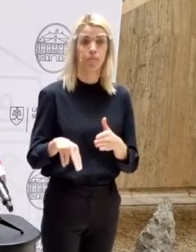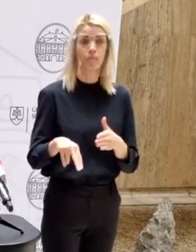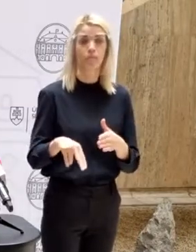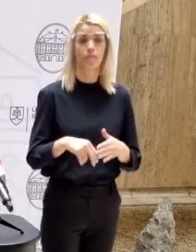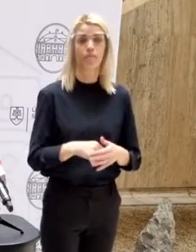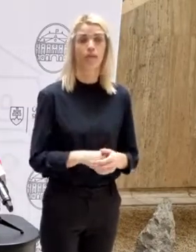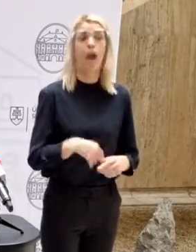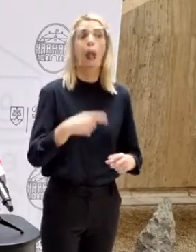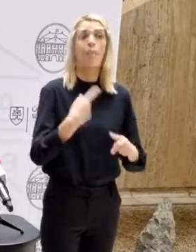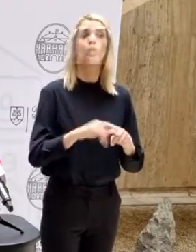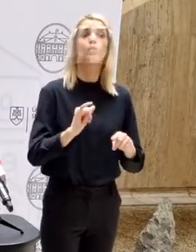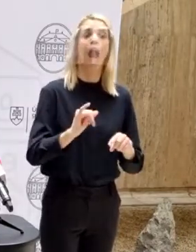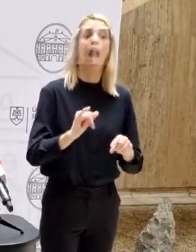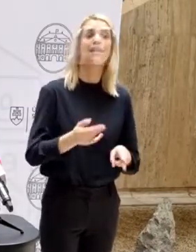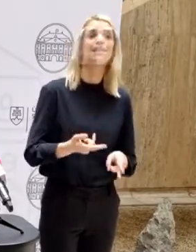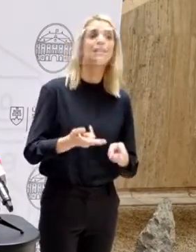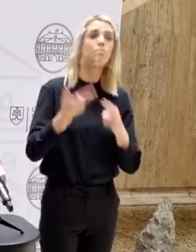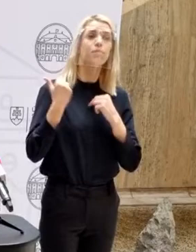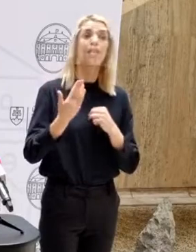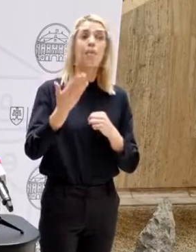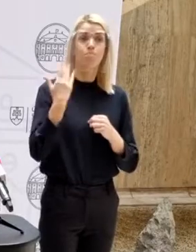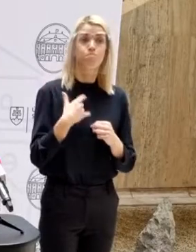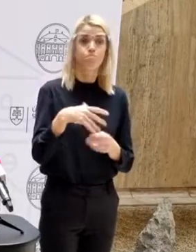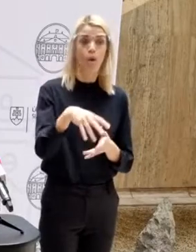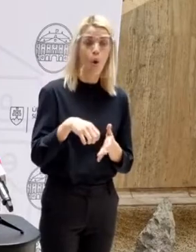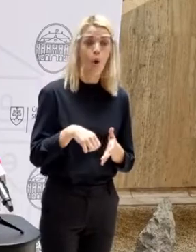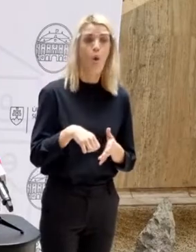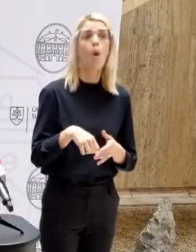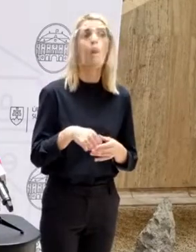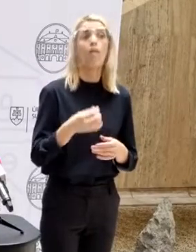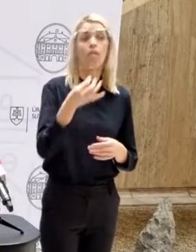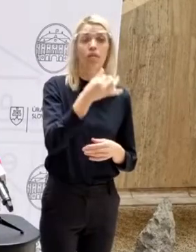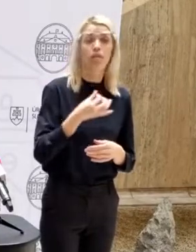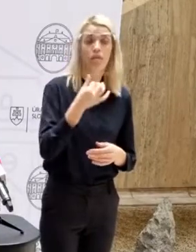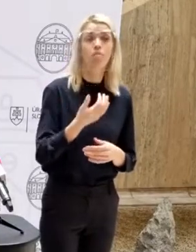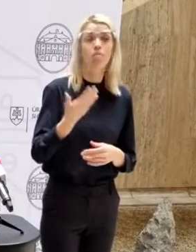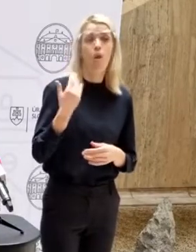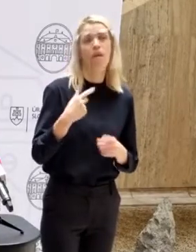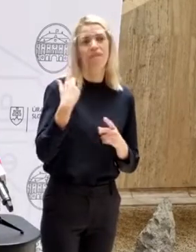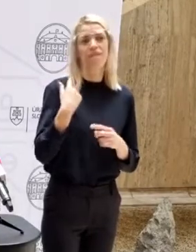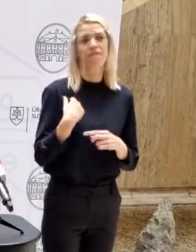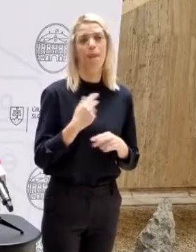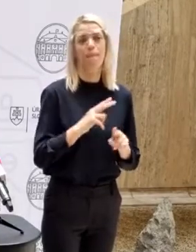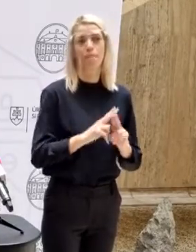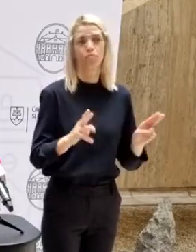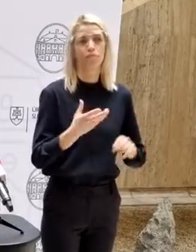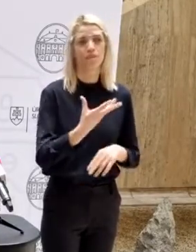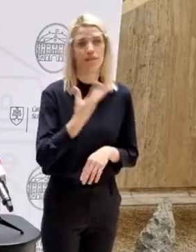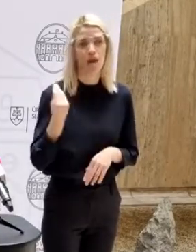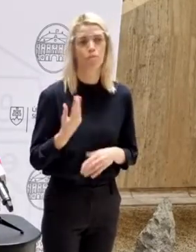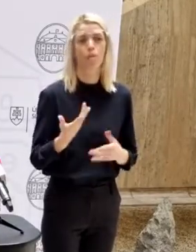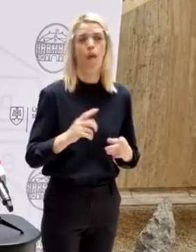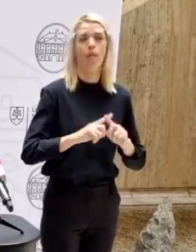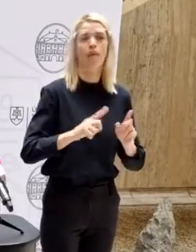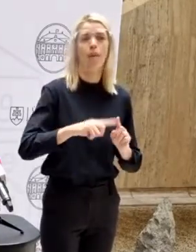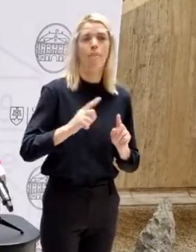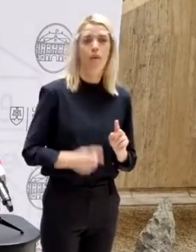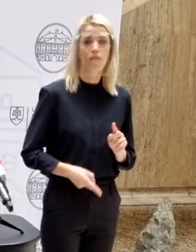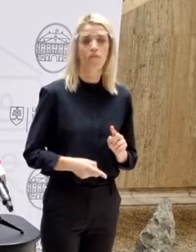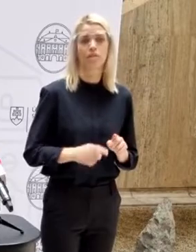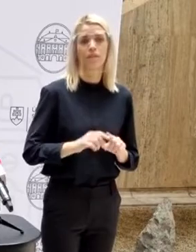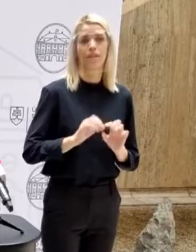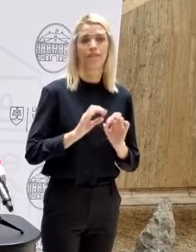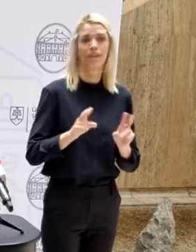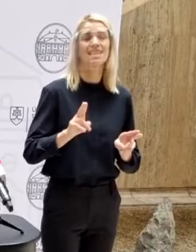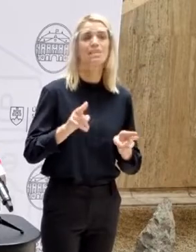vykázať aj spätne, že ich vykonali, lebo si uvedomujem, že mohli zabudnúť alebo mali nejaké iné povinnosti. Takže táto možnosť tam